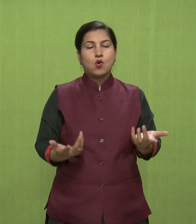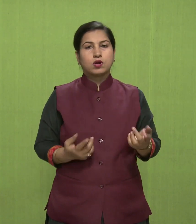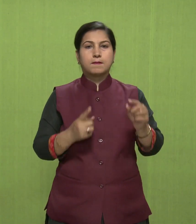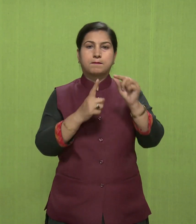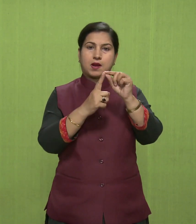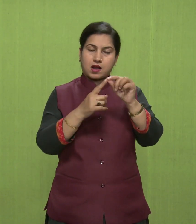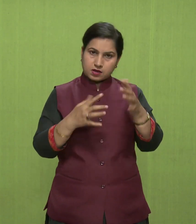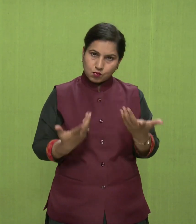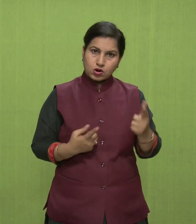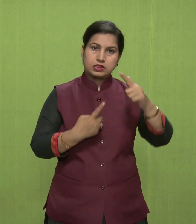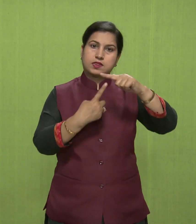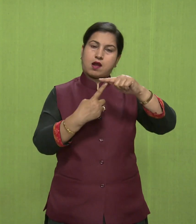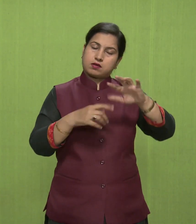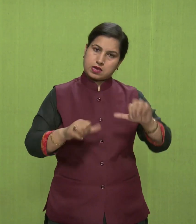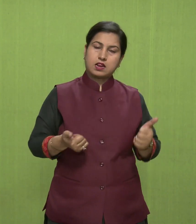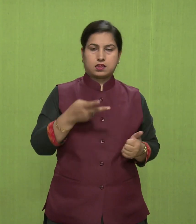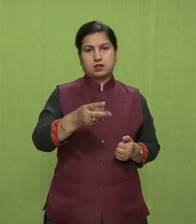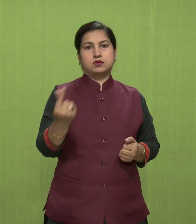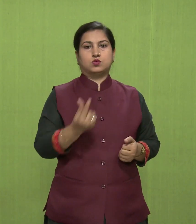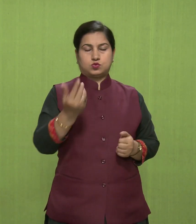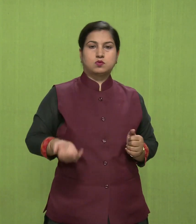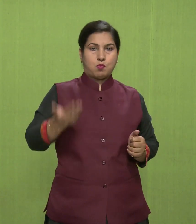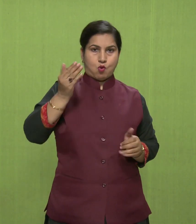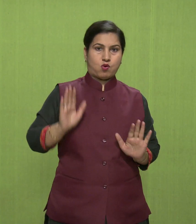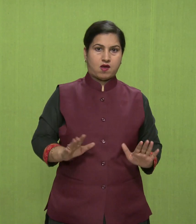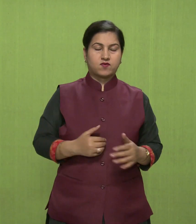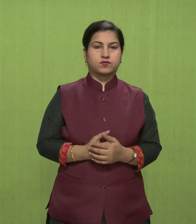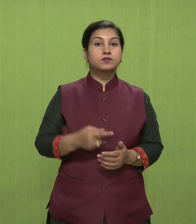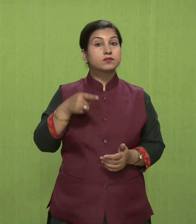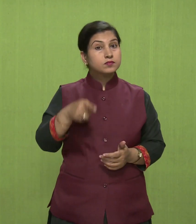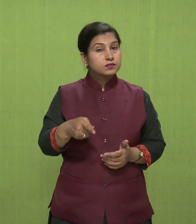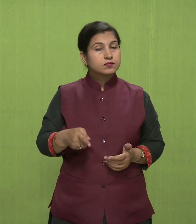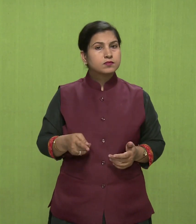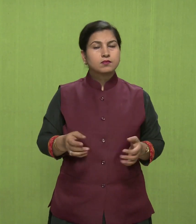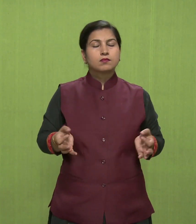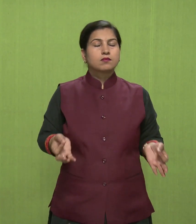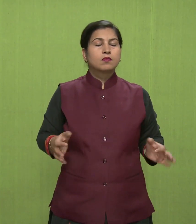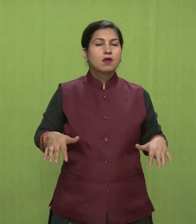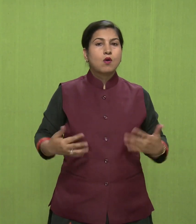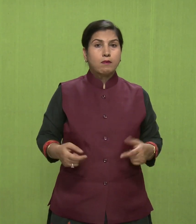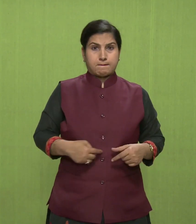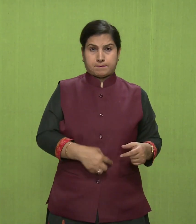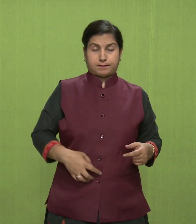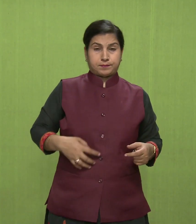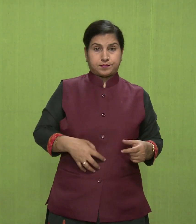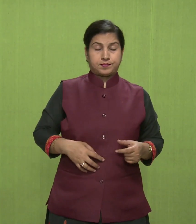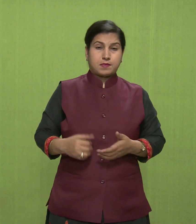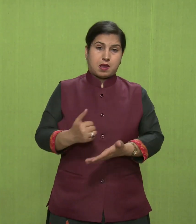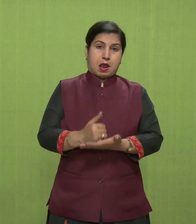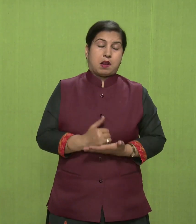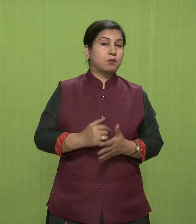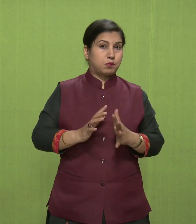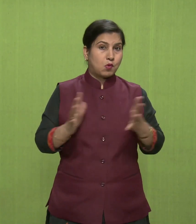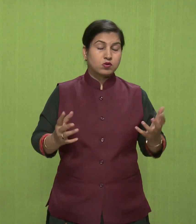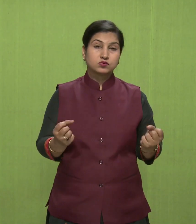के लिए बहुत ही उप्यूकत आसन है. इस आसन को करने से हमारी पाचन सक्ति बहुत ही